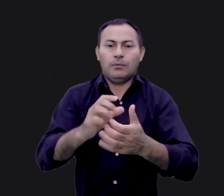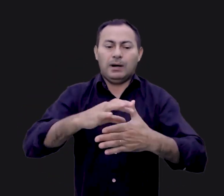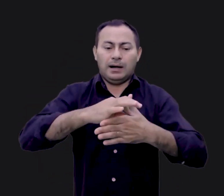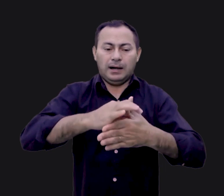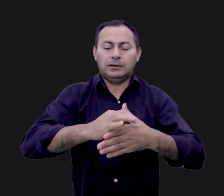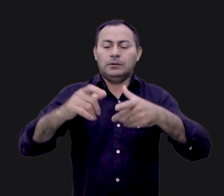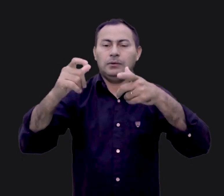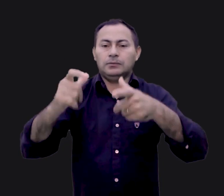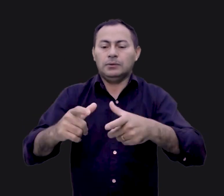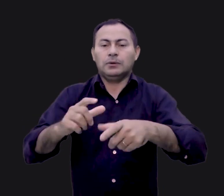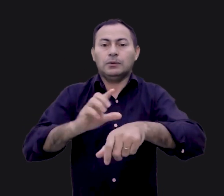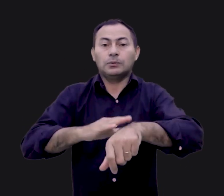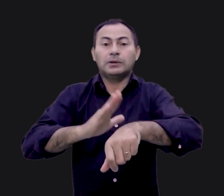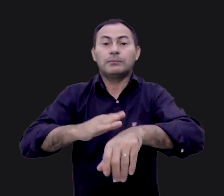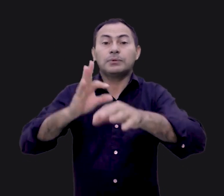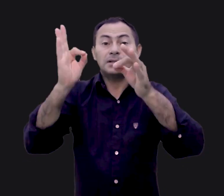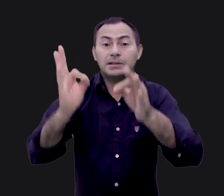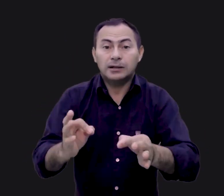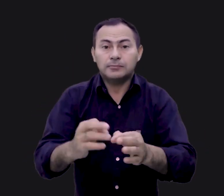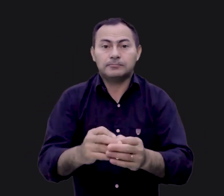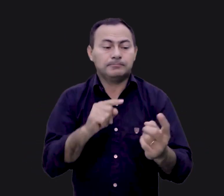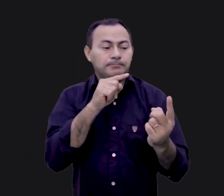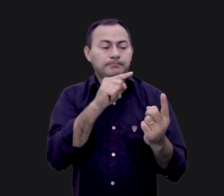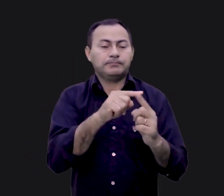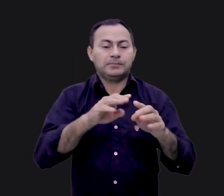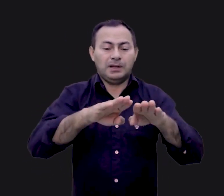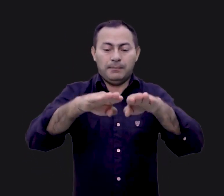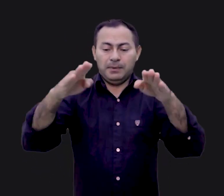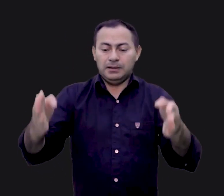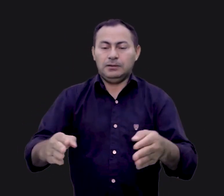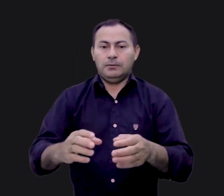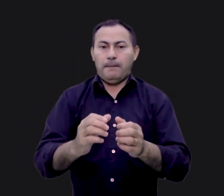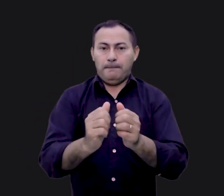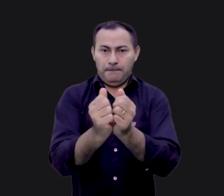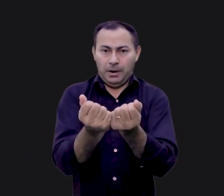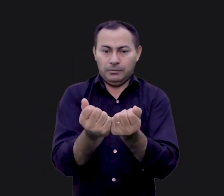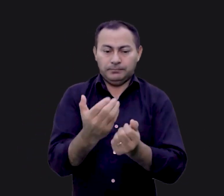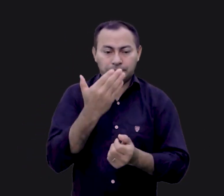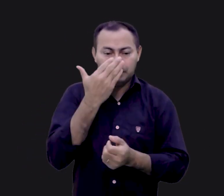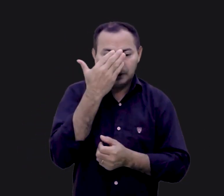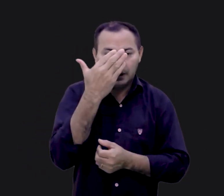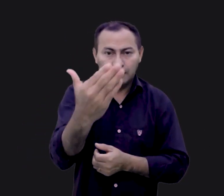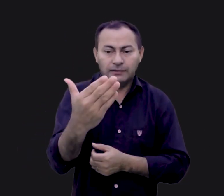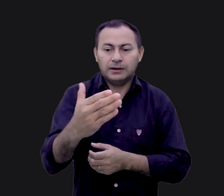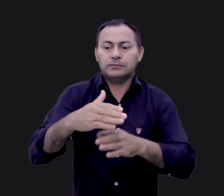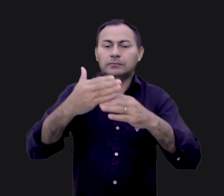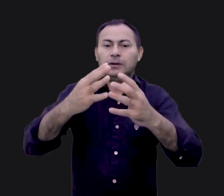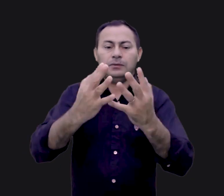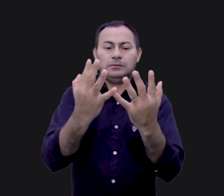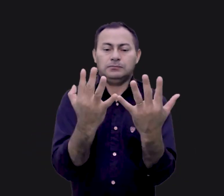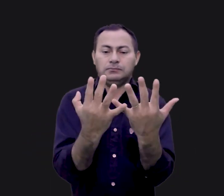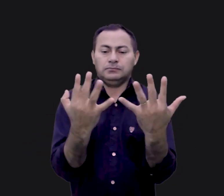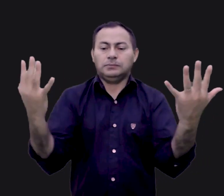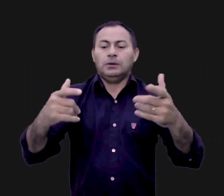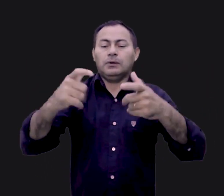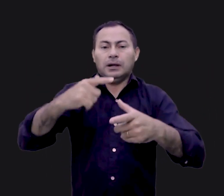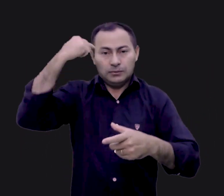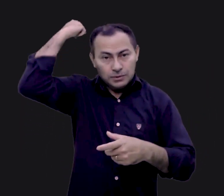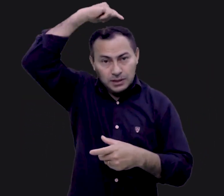carne na estação de vida. Esse era o propósito da mesa dos pães. À frente da espessa cortina que bloqueava o lugar santo dos